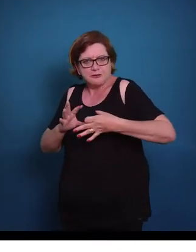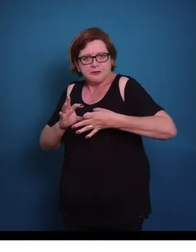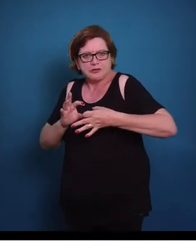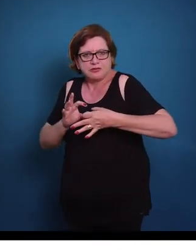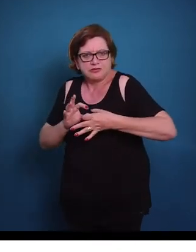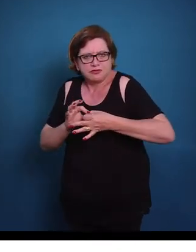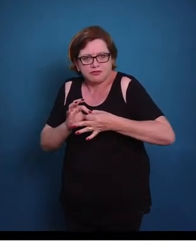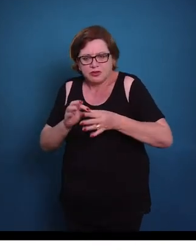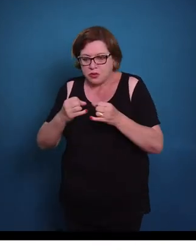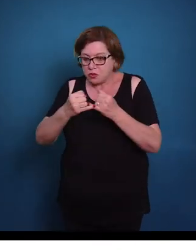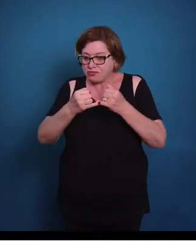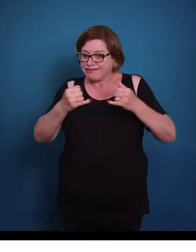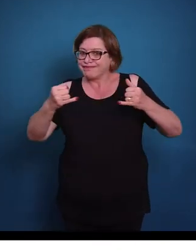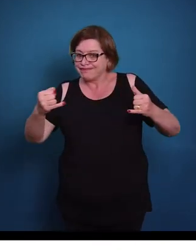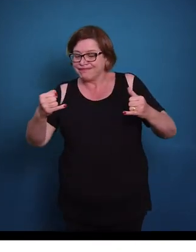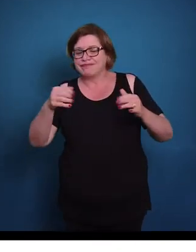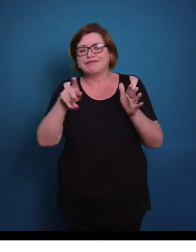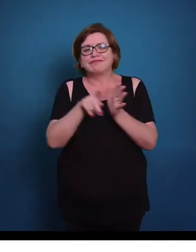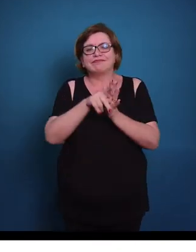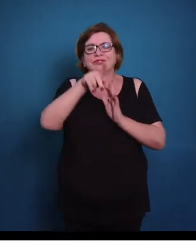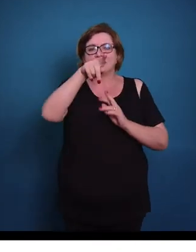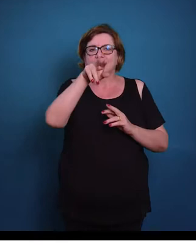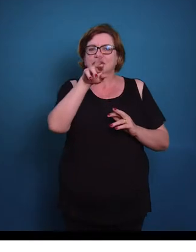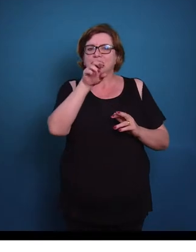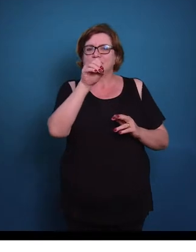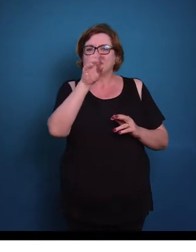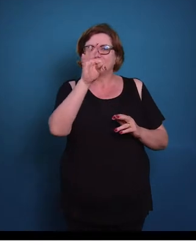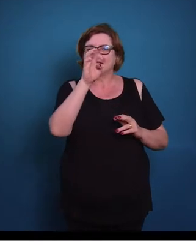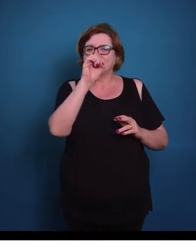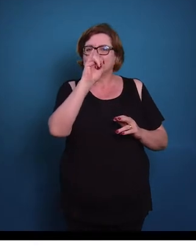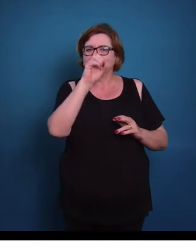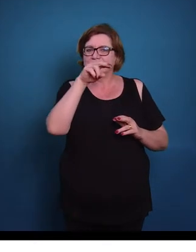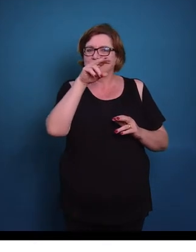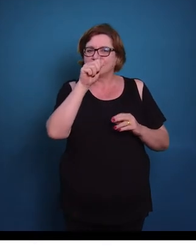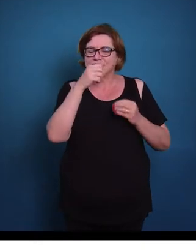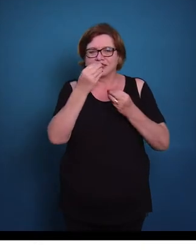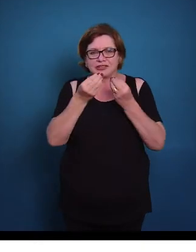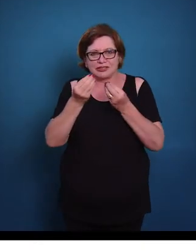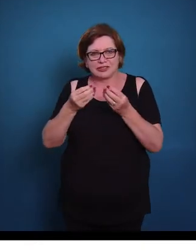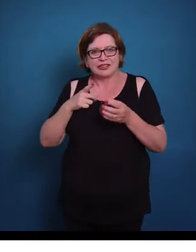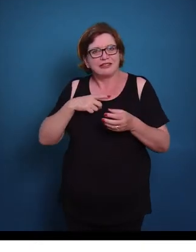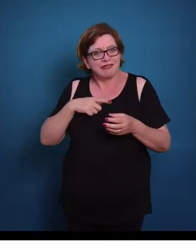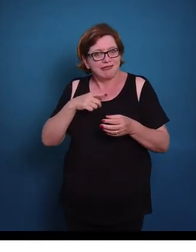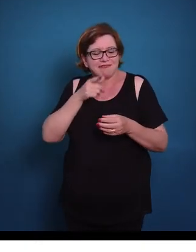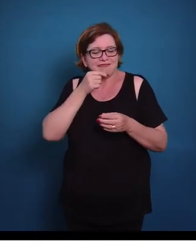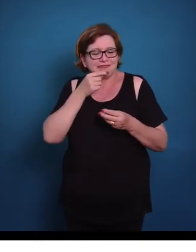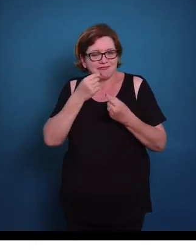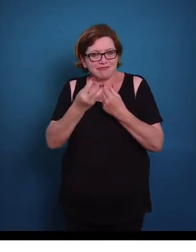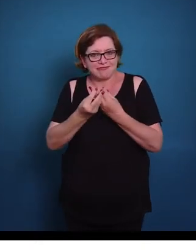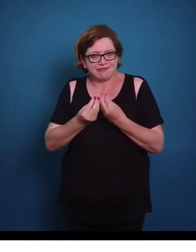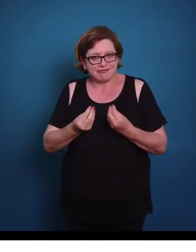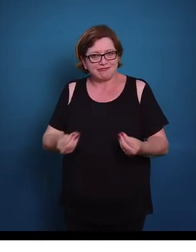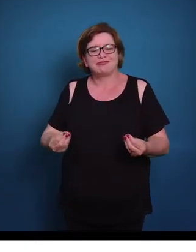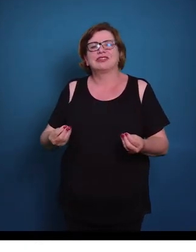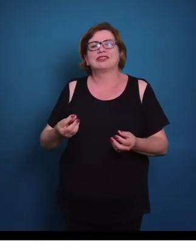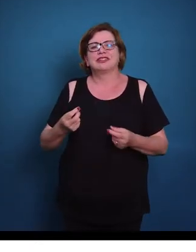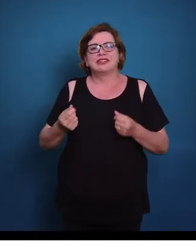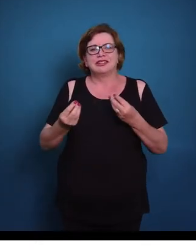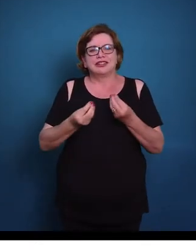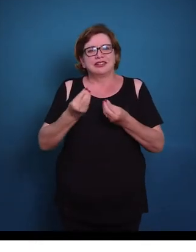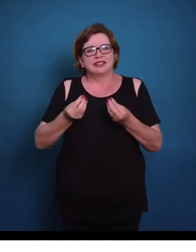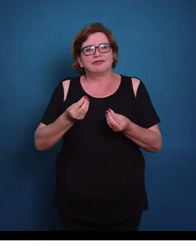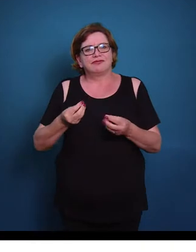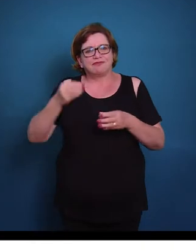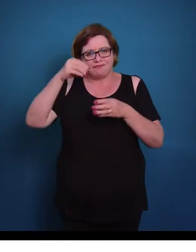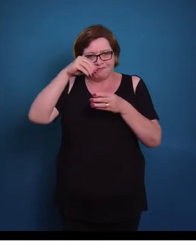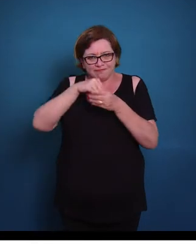a um eixo proteico. Então eles vão formar essa macromolécula aqui, que é ricamente hidratada. Então existe uma grande quantidade de água de solvatação